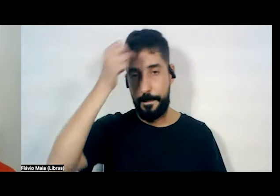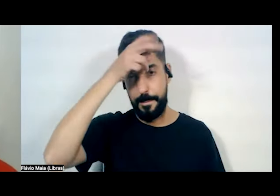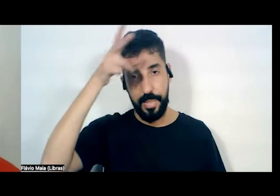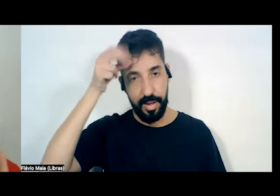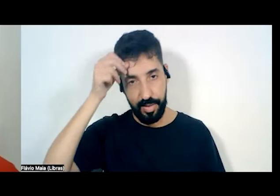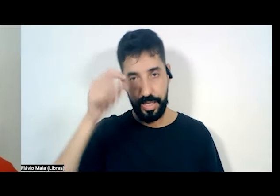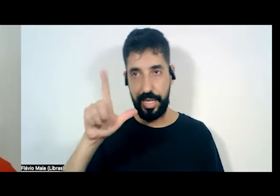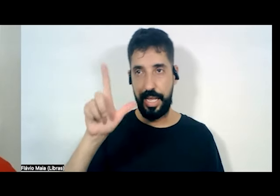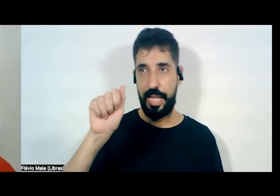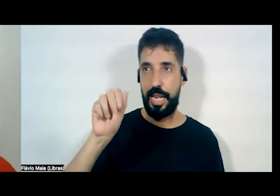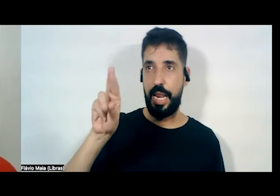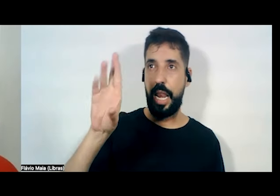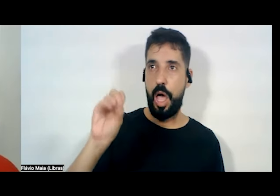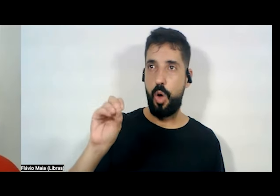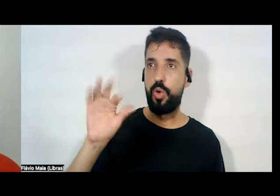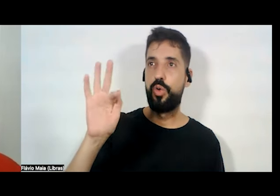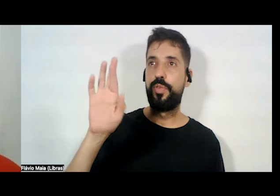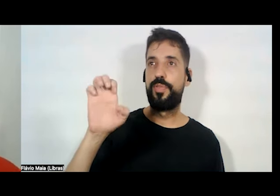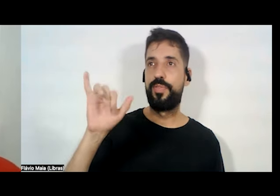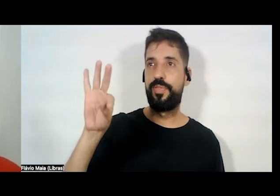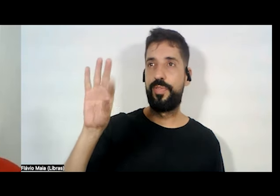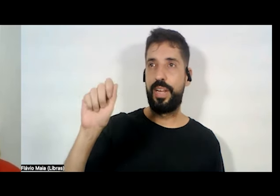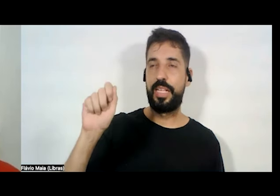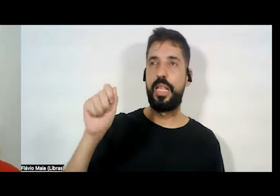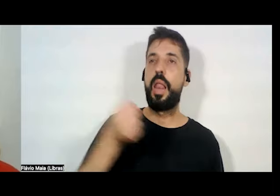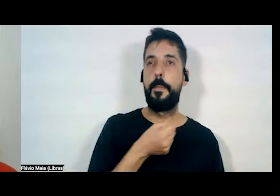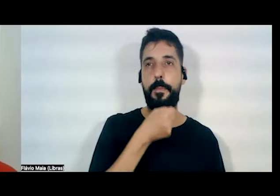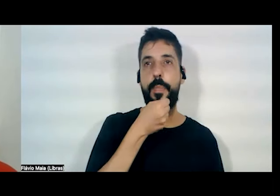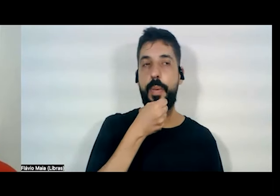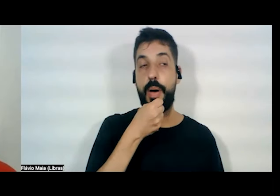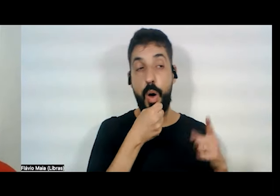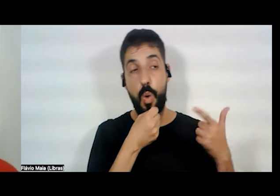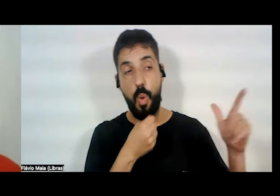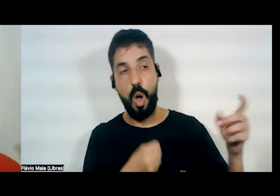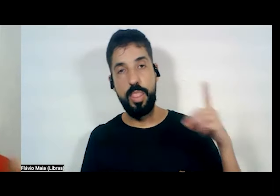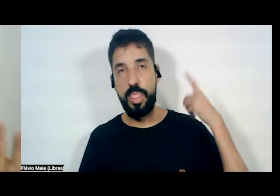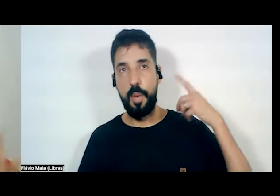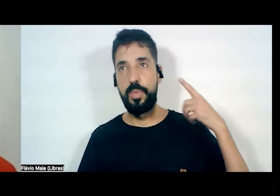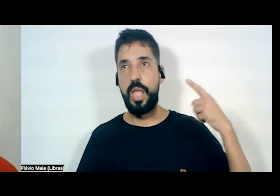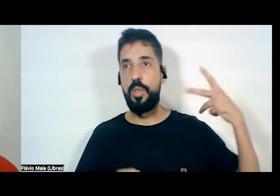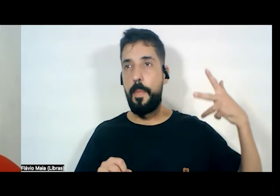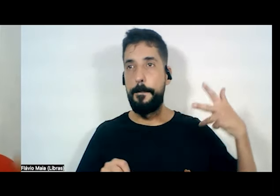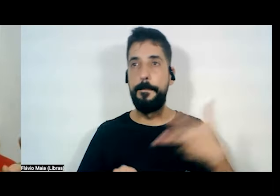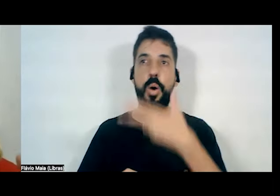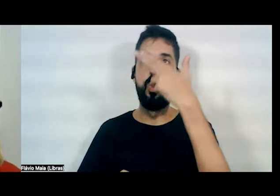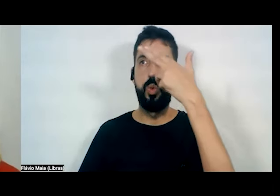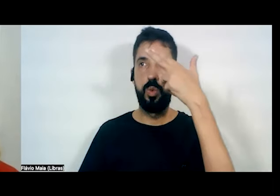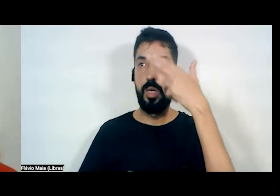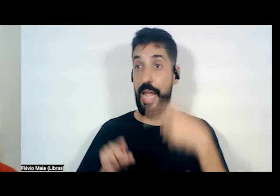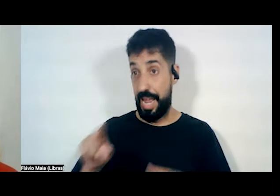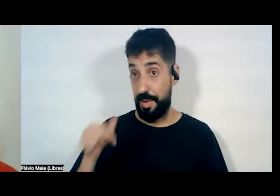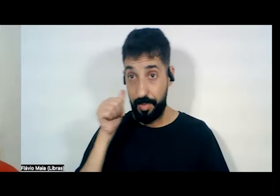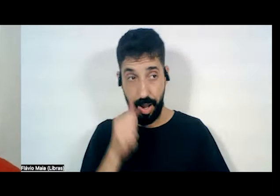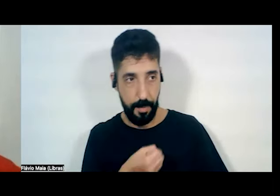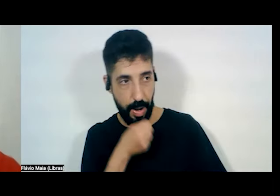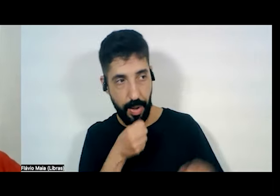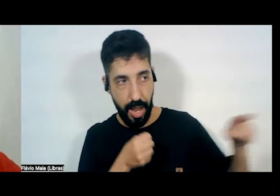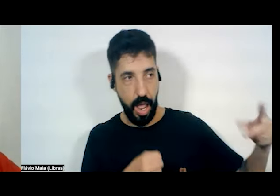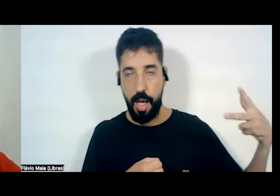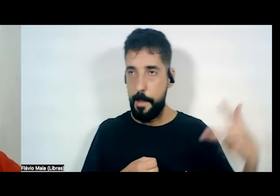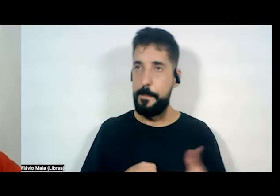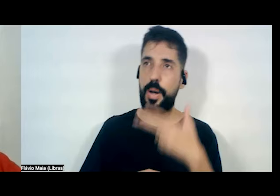Preitas, estava usando a palavra e um deputado a interrompeu e ela estava no microfone e ele a interrompeu para dizer